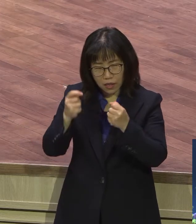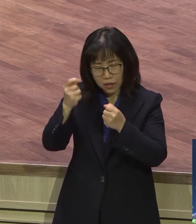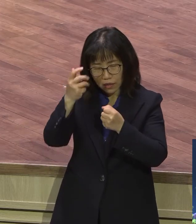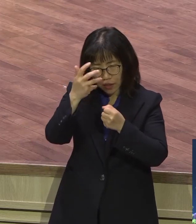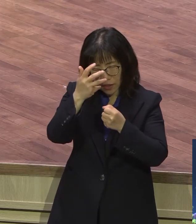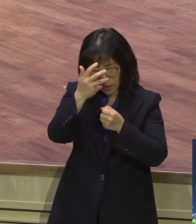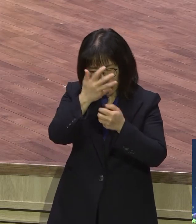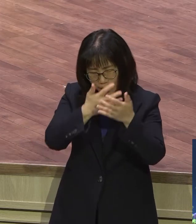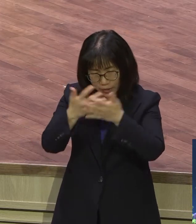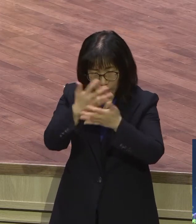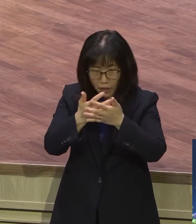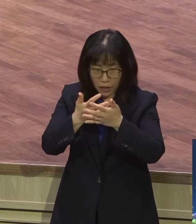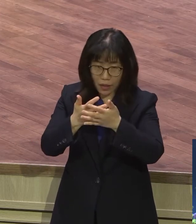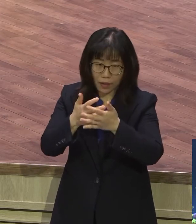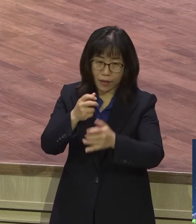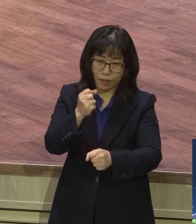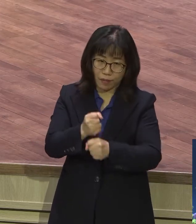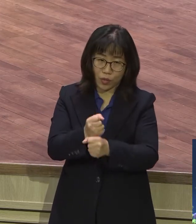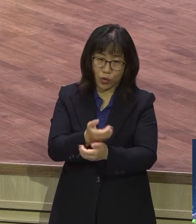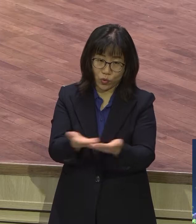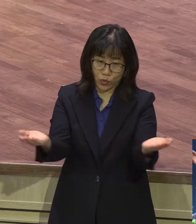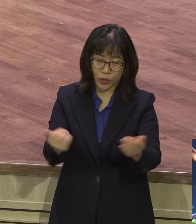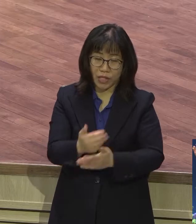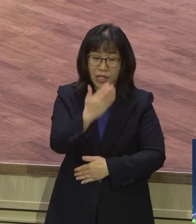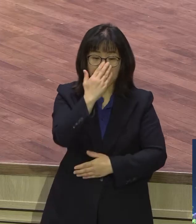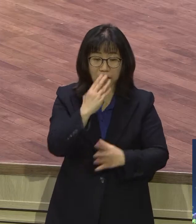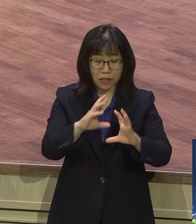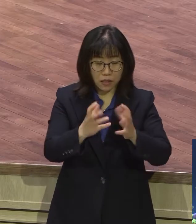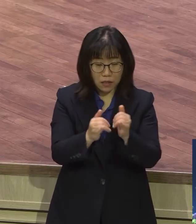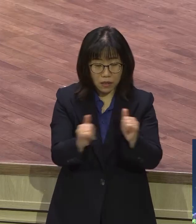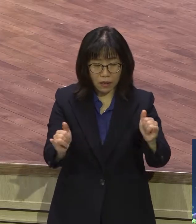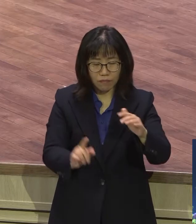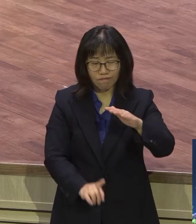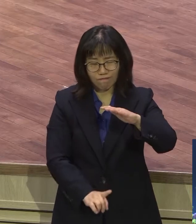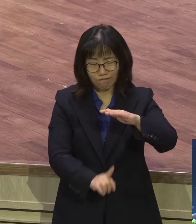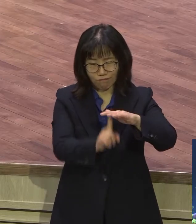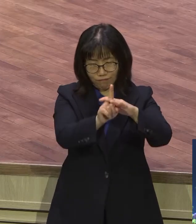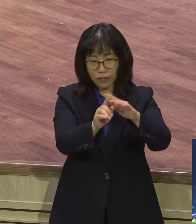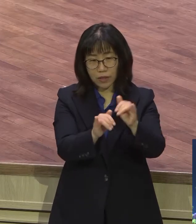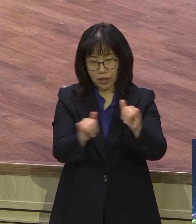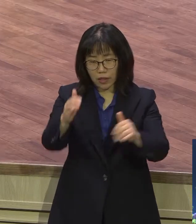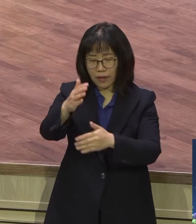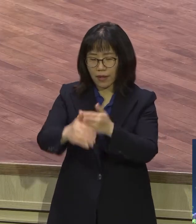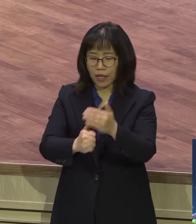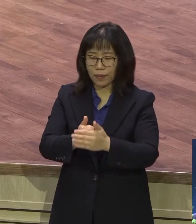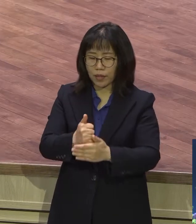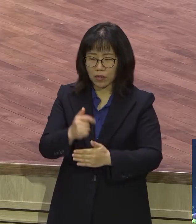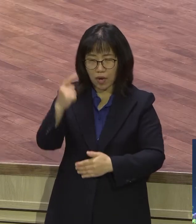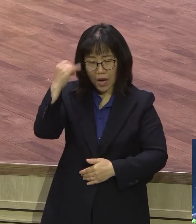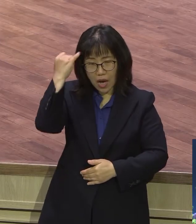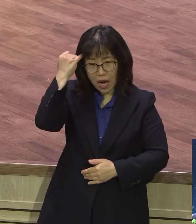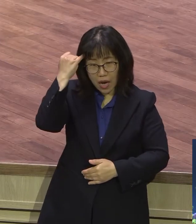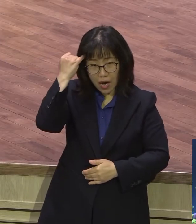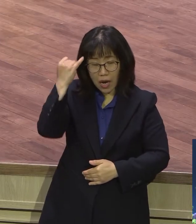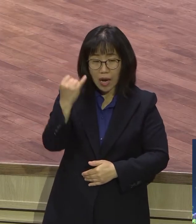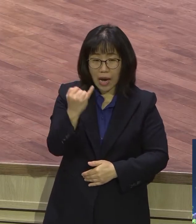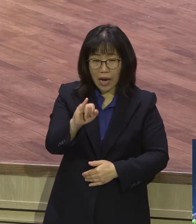이스라엘 사람들이 얼마나 어리석은지 세계적인 사람들이잖아요 세계에서 제일 IQ가 좋고 제일 똑똑한 사람들인데